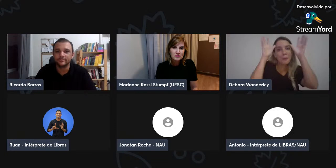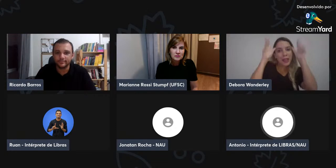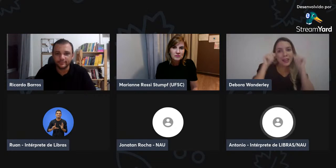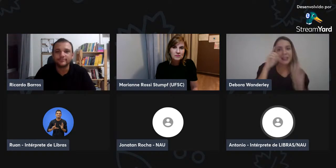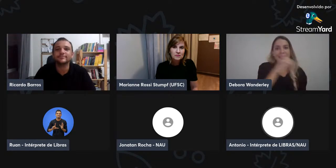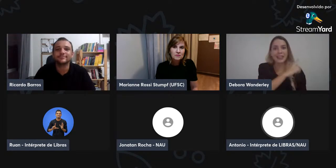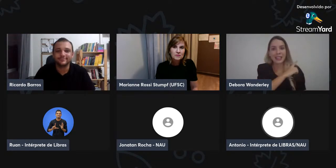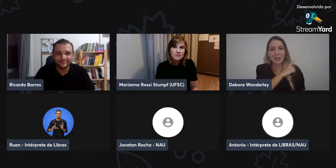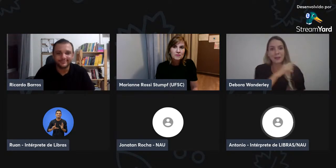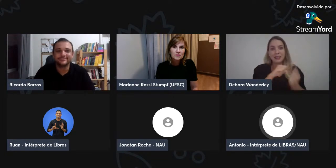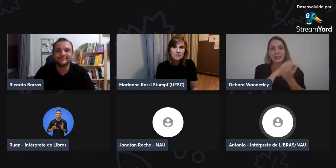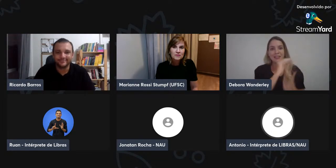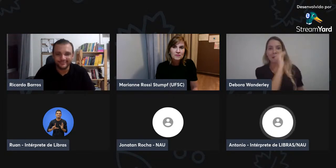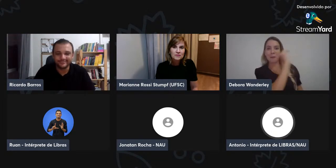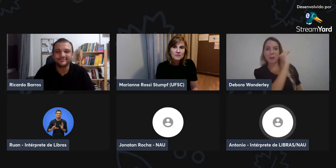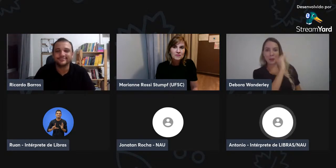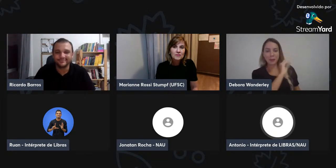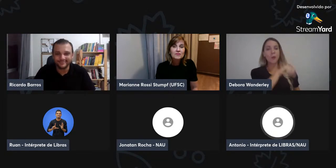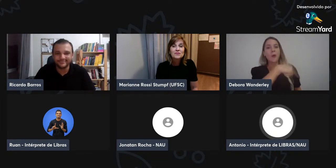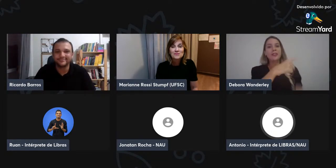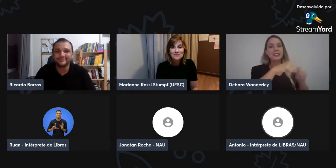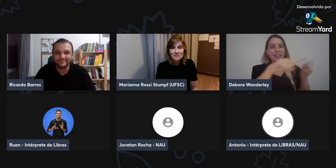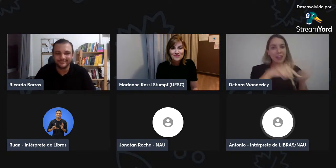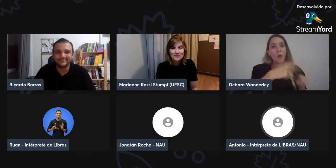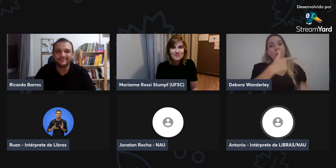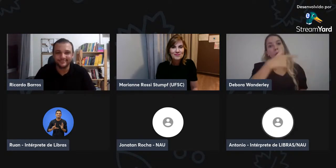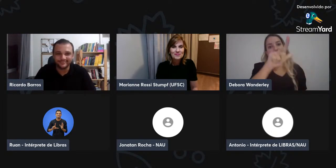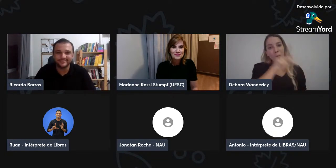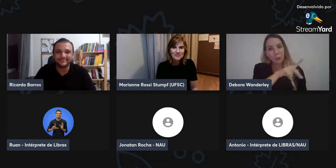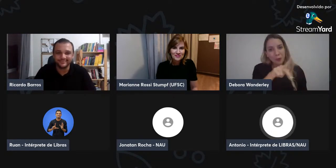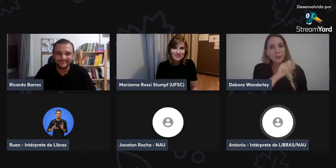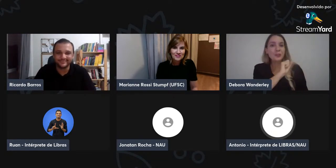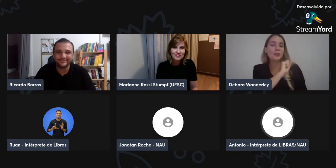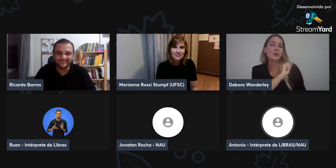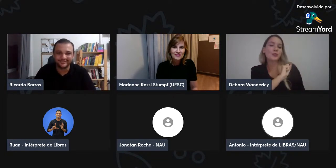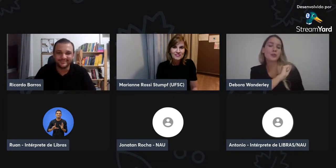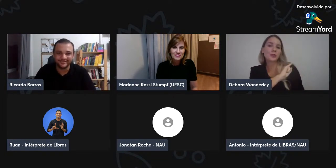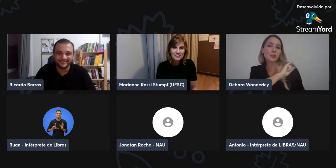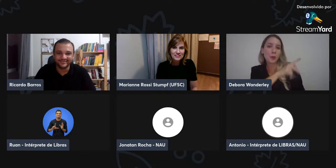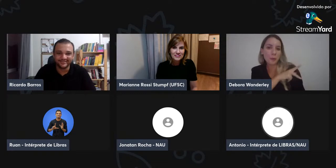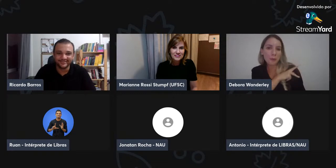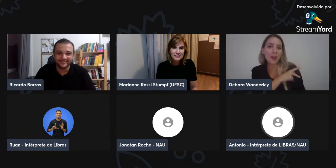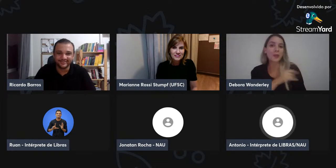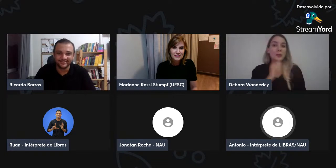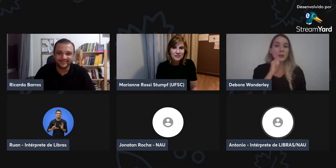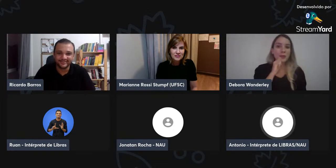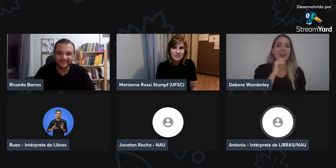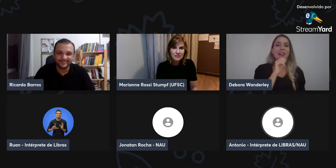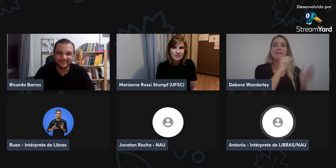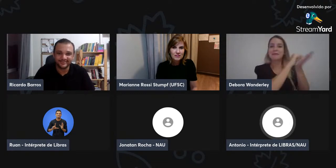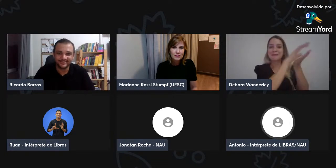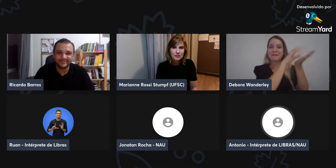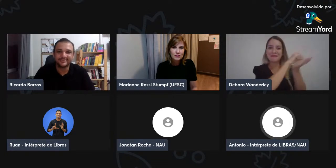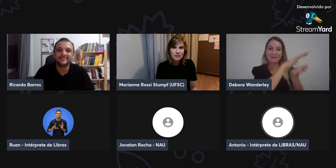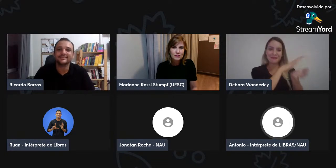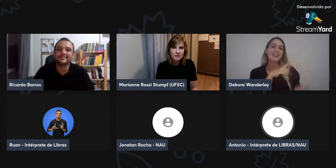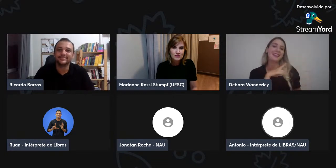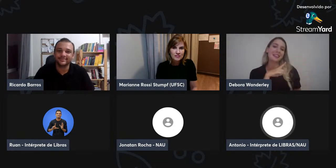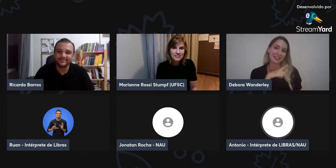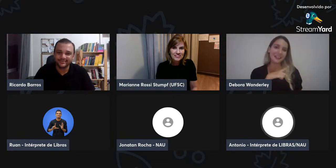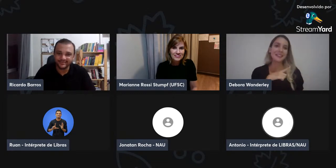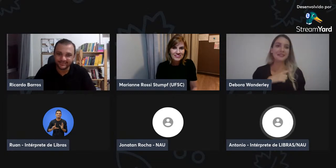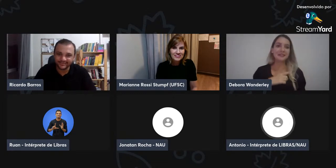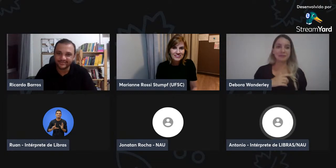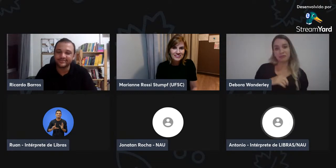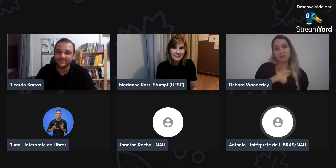são da área, também, com a Mariane e tudo mais, que mostram, mostram regularmente sobre essa